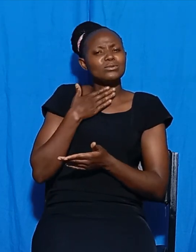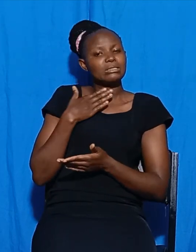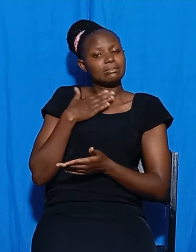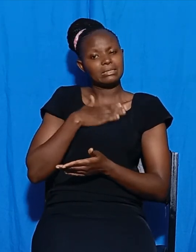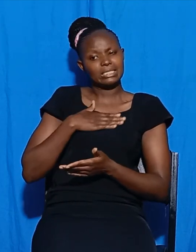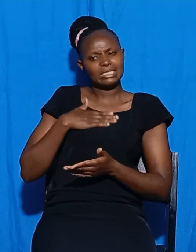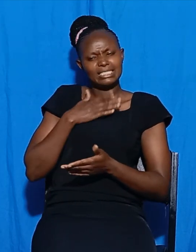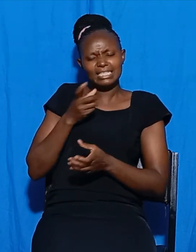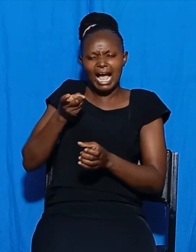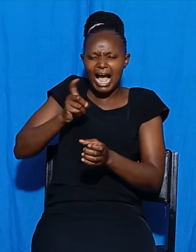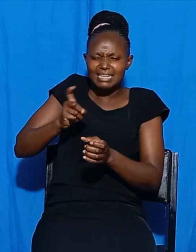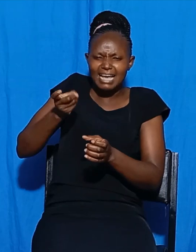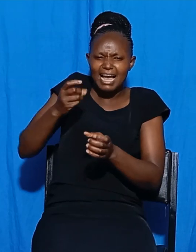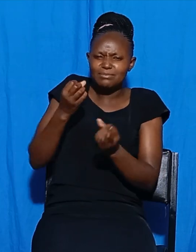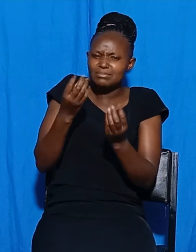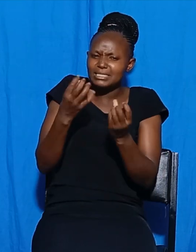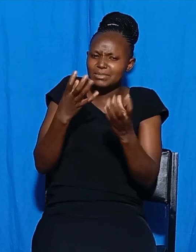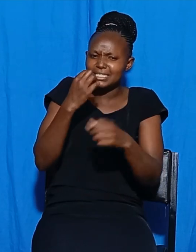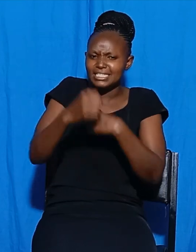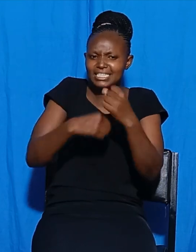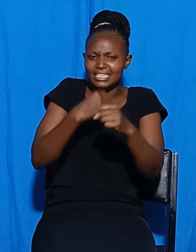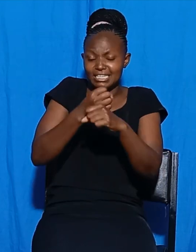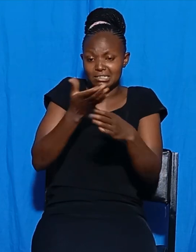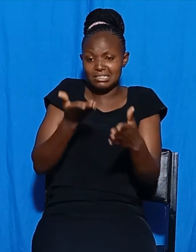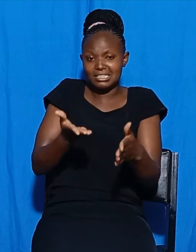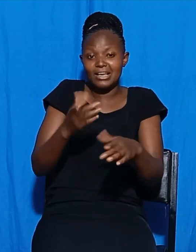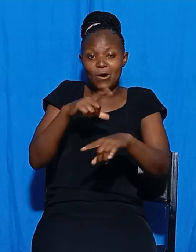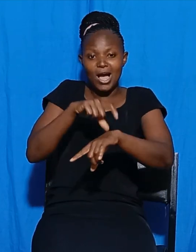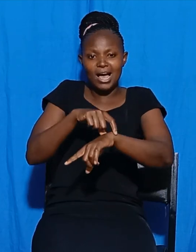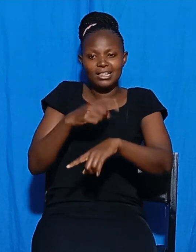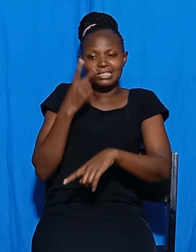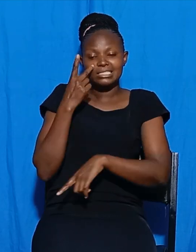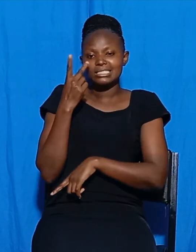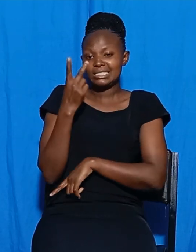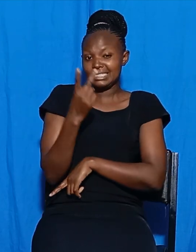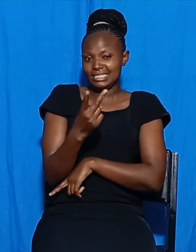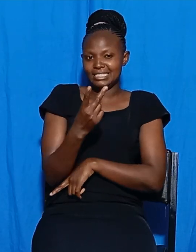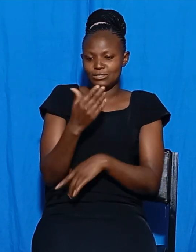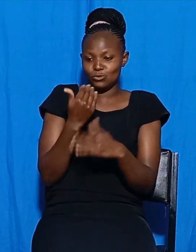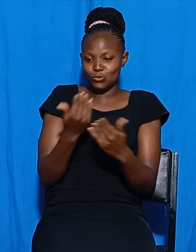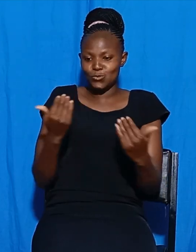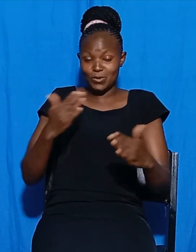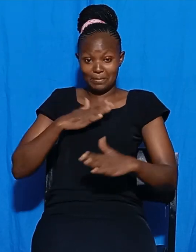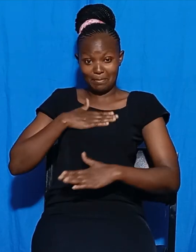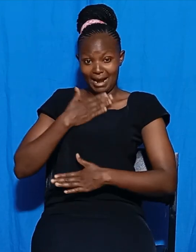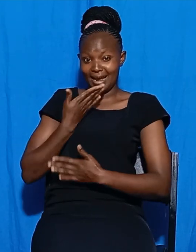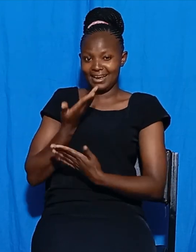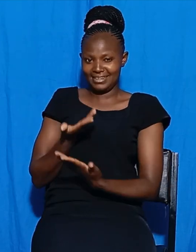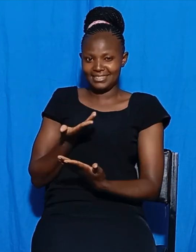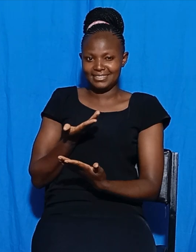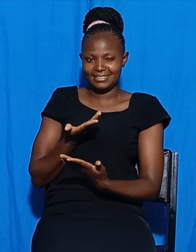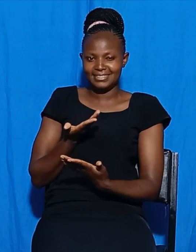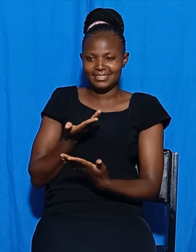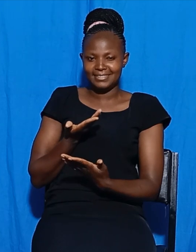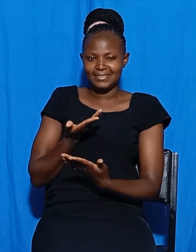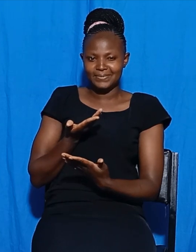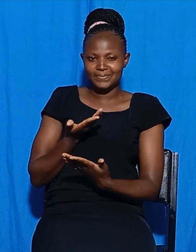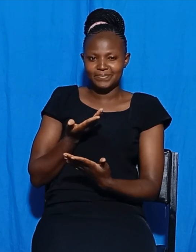minge tuniani Mone yesu kue mo na mama